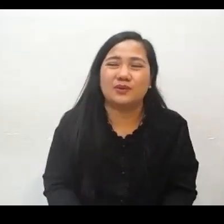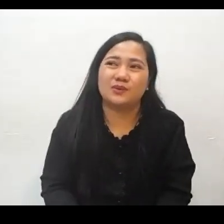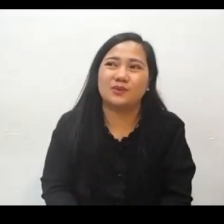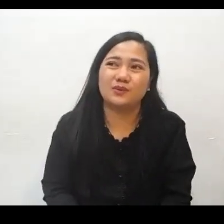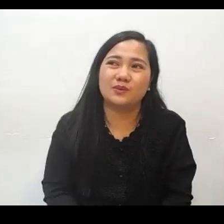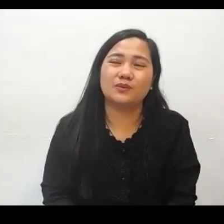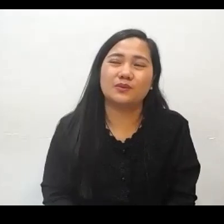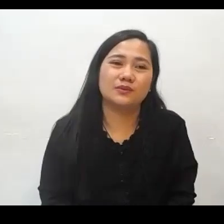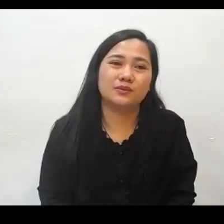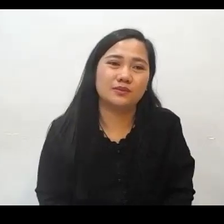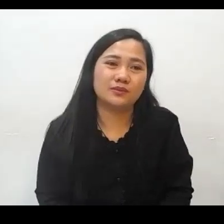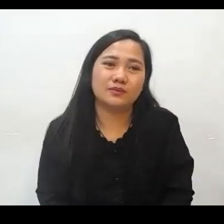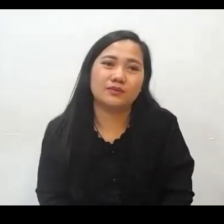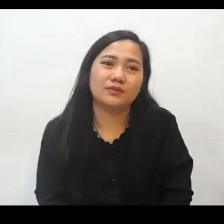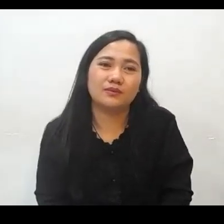I know the